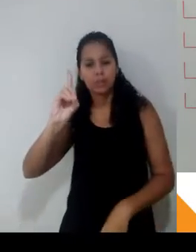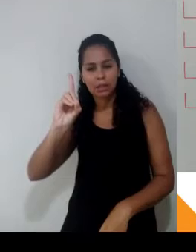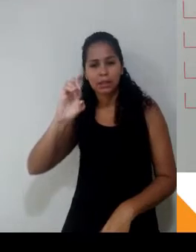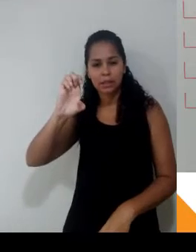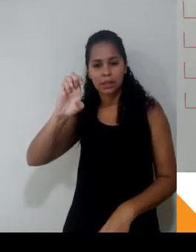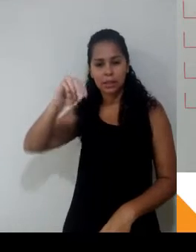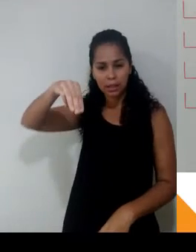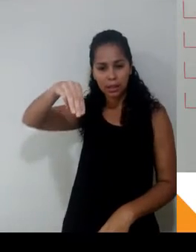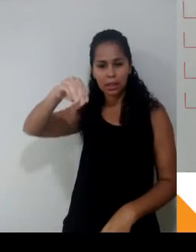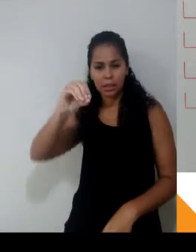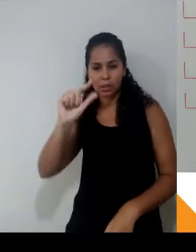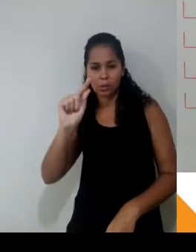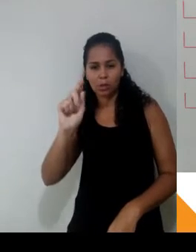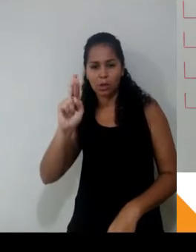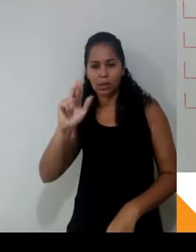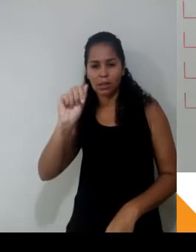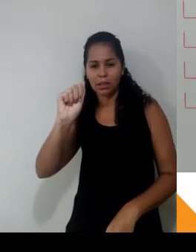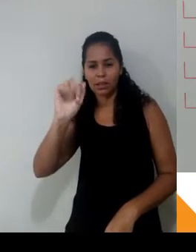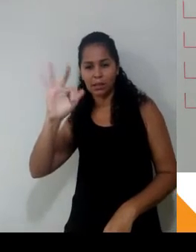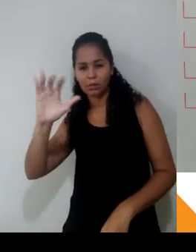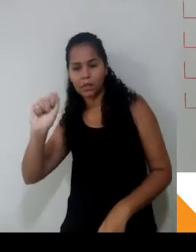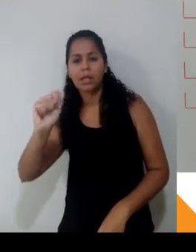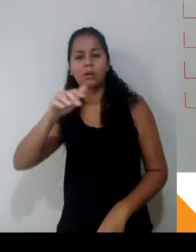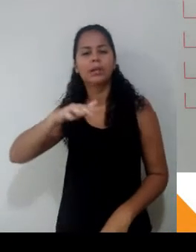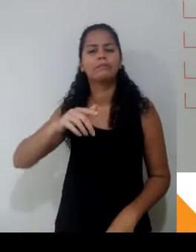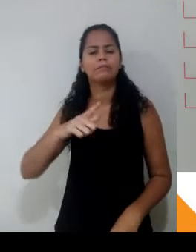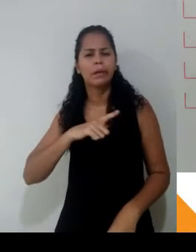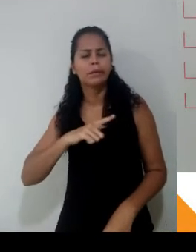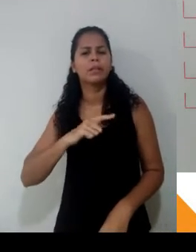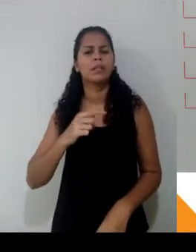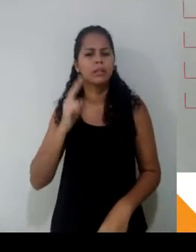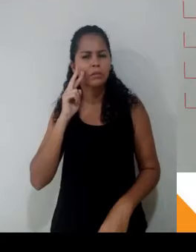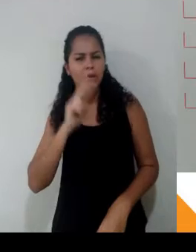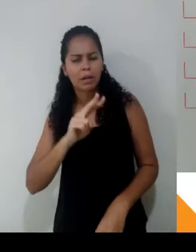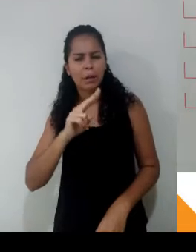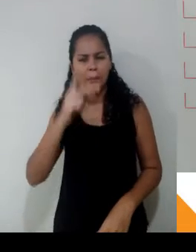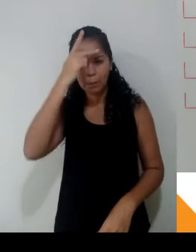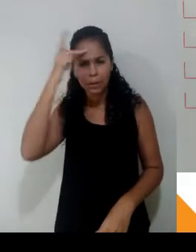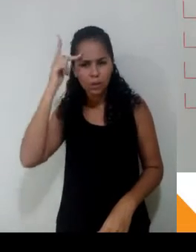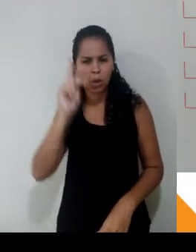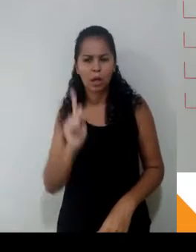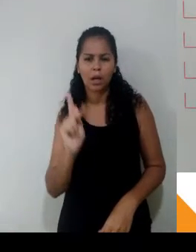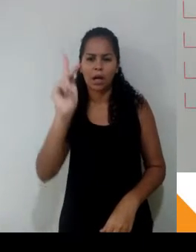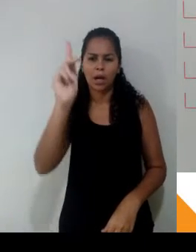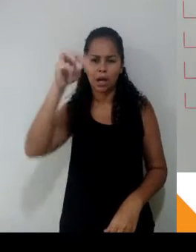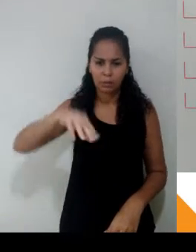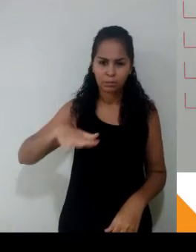Às vezes em outras disciplinas a gente vai ver quilômetros por... Pessoas por quilômetro quadrado. Não necessariamente, senhores. Já